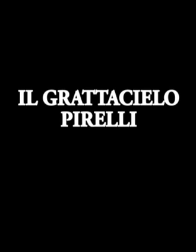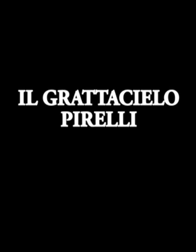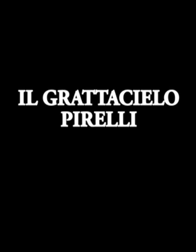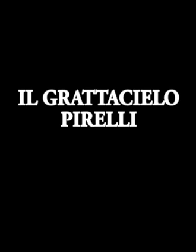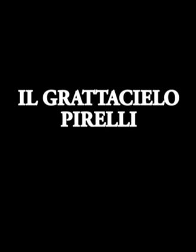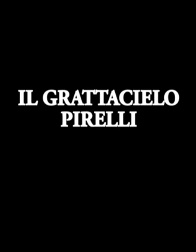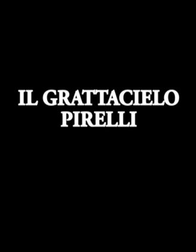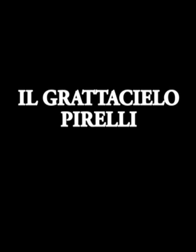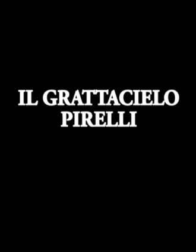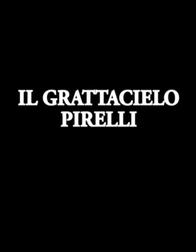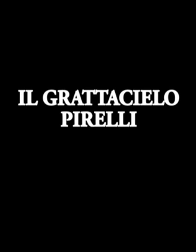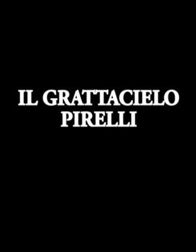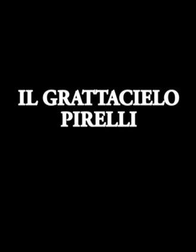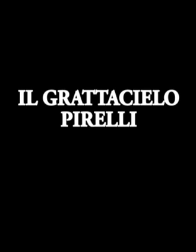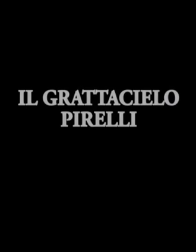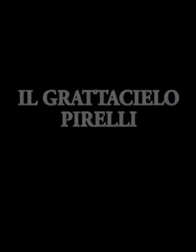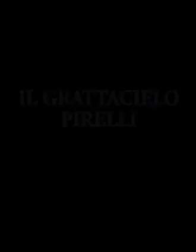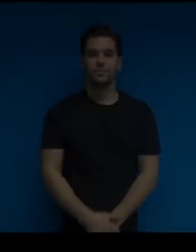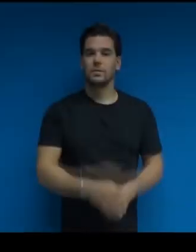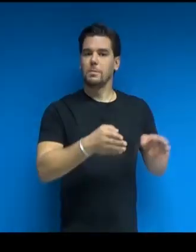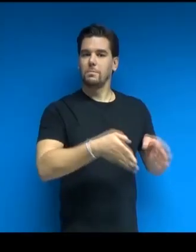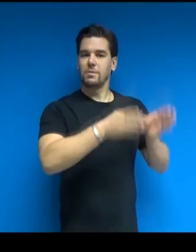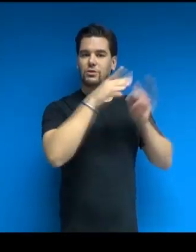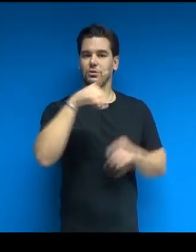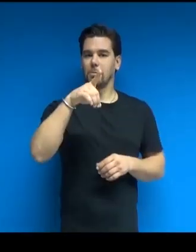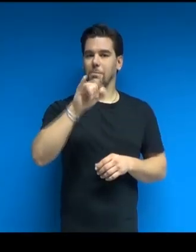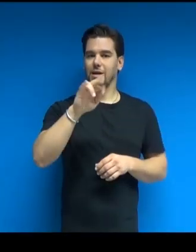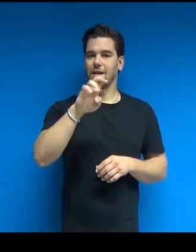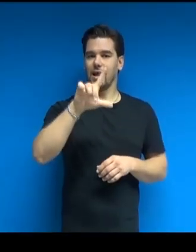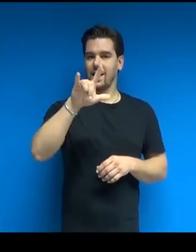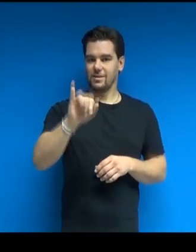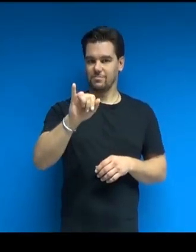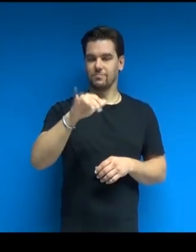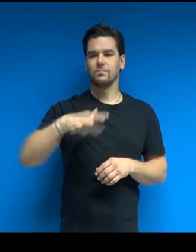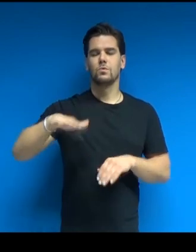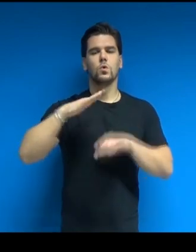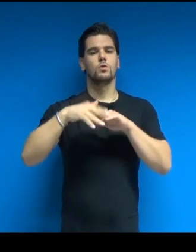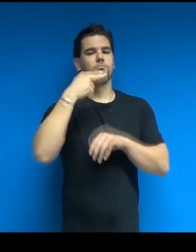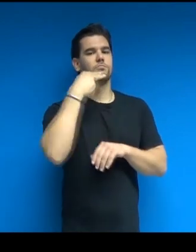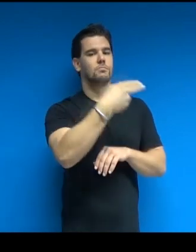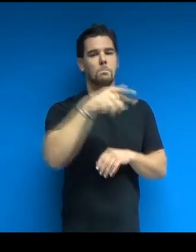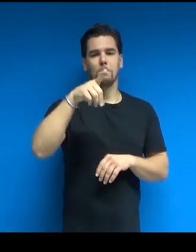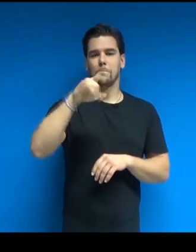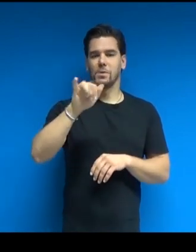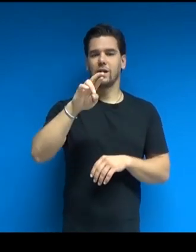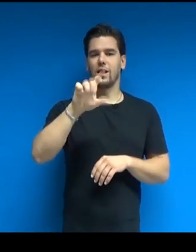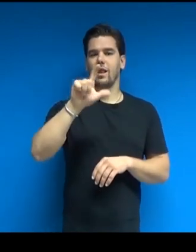è uno dei più celebri simboli di Milano. Fu costruito tra il 1956